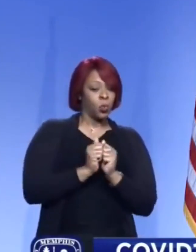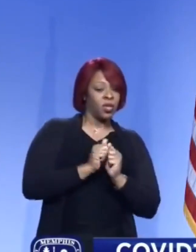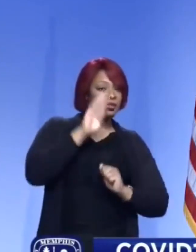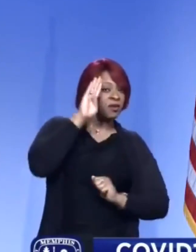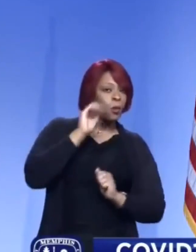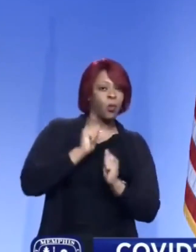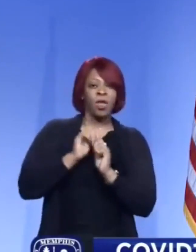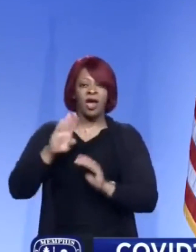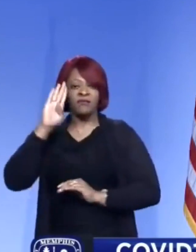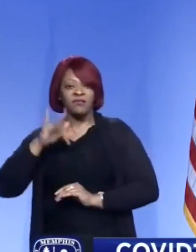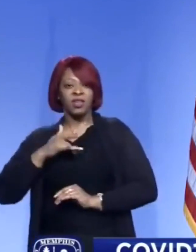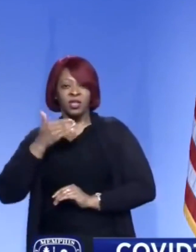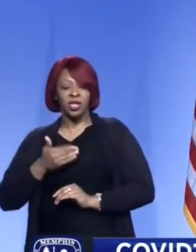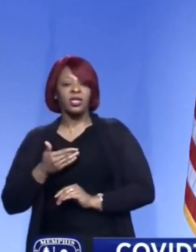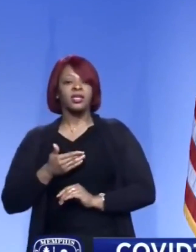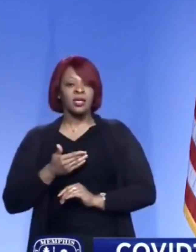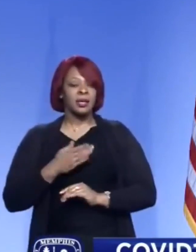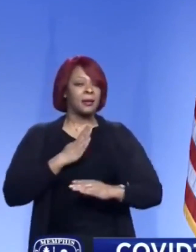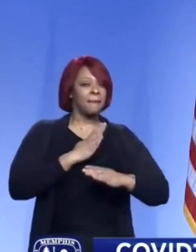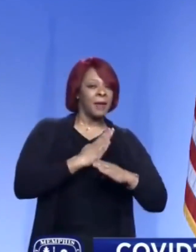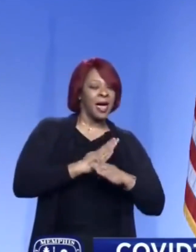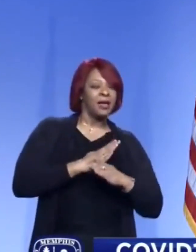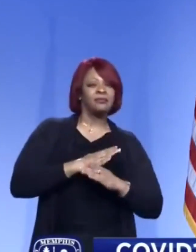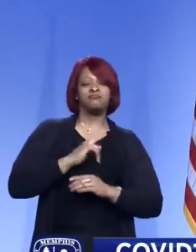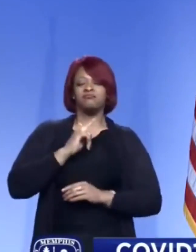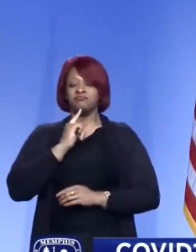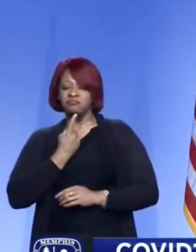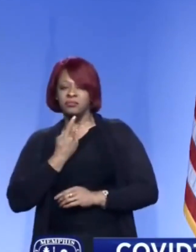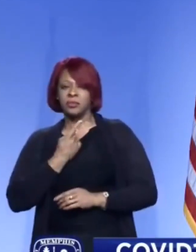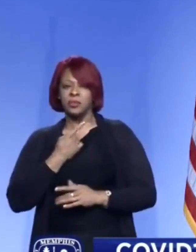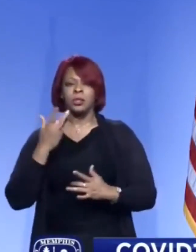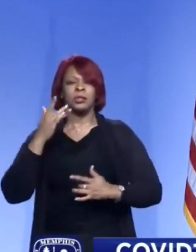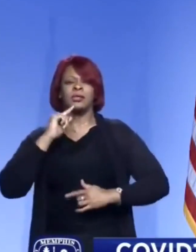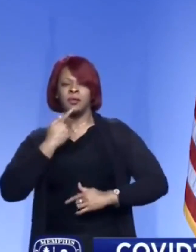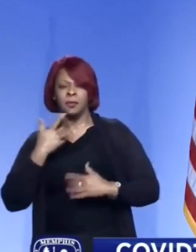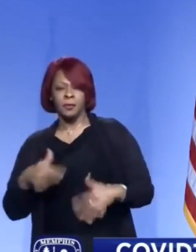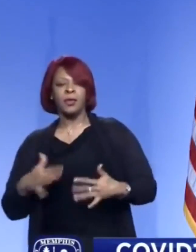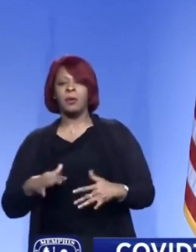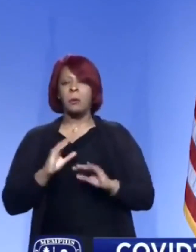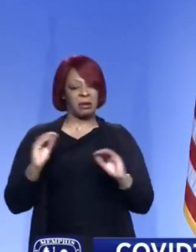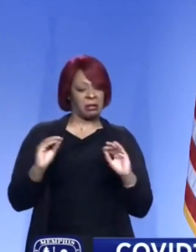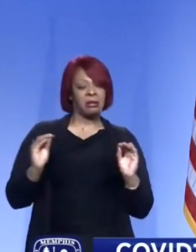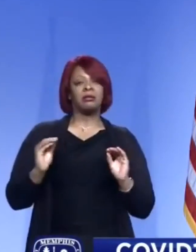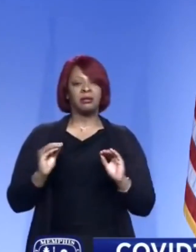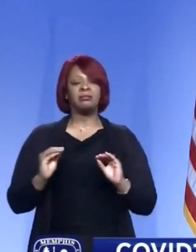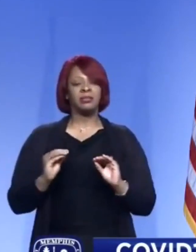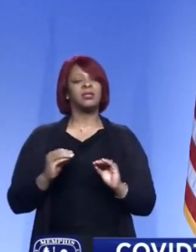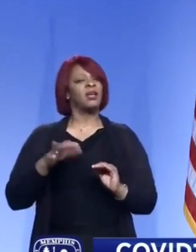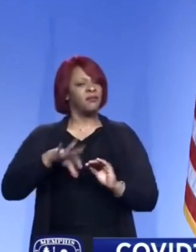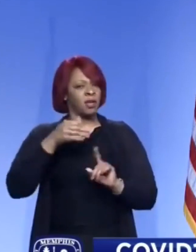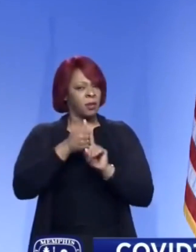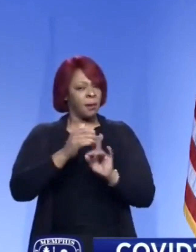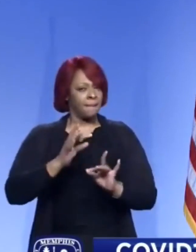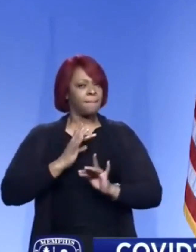que no queremos. Necesitamos vacunar a la mayor cantidad posible de personas tan pronto sea posible. Y sabemos que se acercan